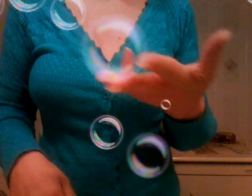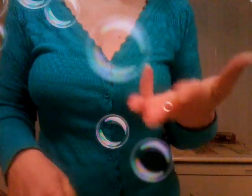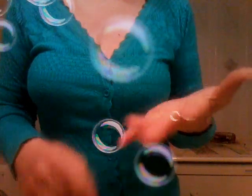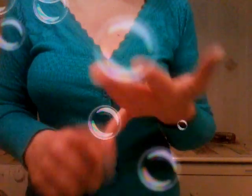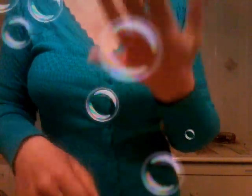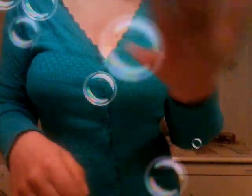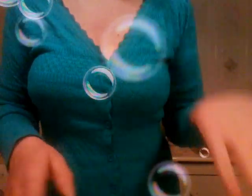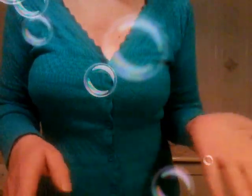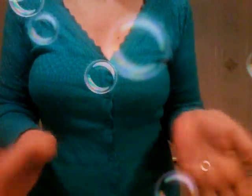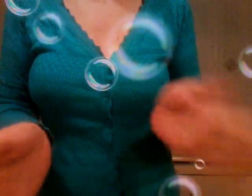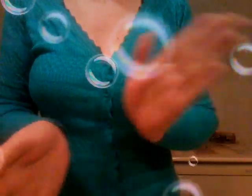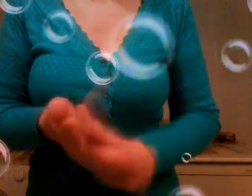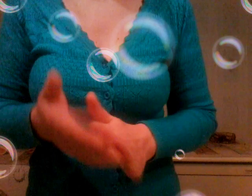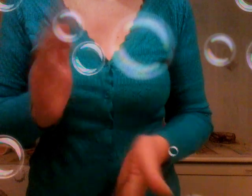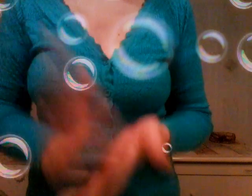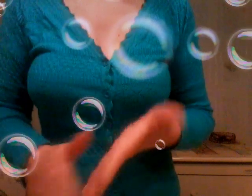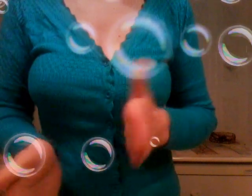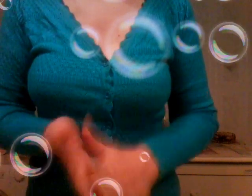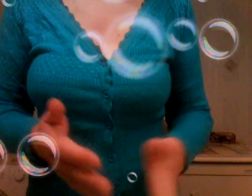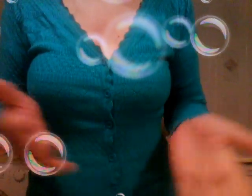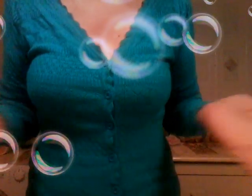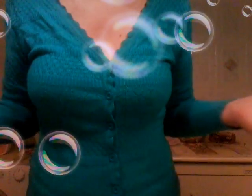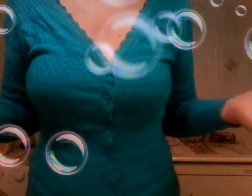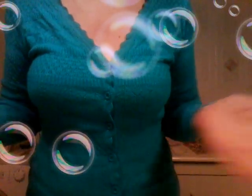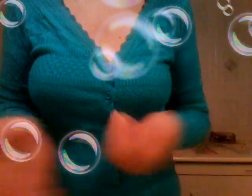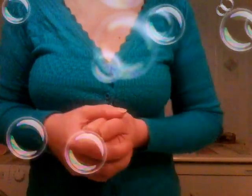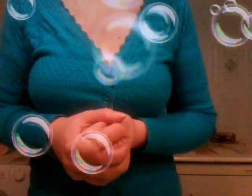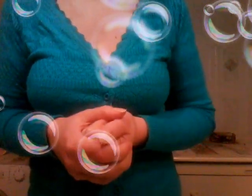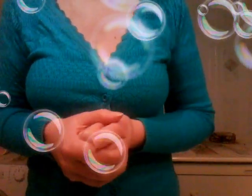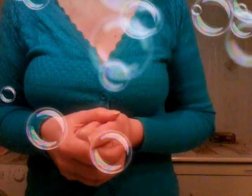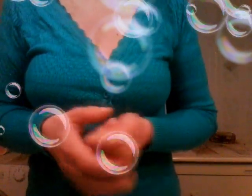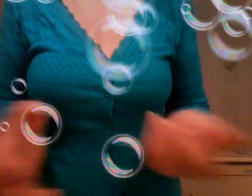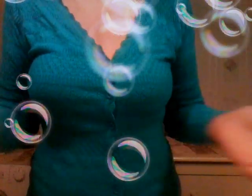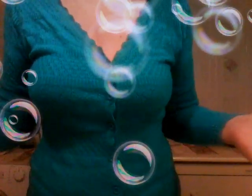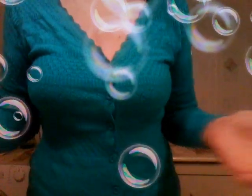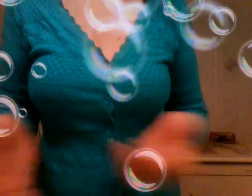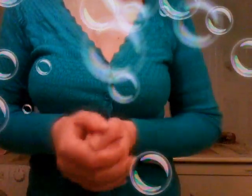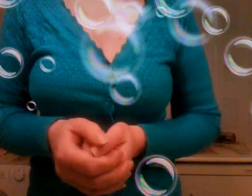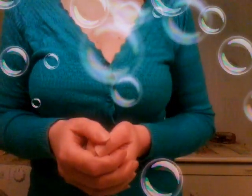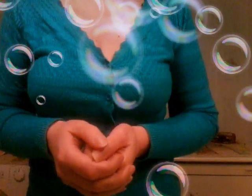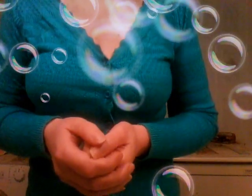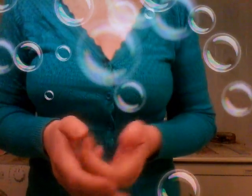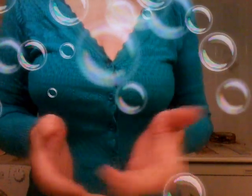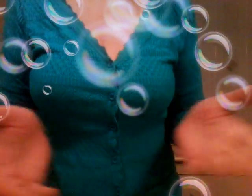in più vi fanno tutto loro eh a un certo punto voi vi fate due anni vi fate